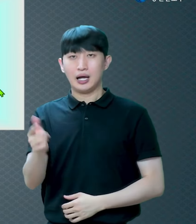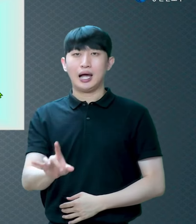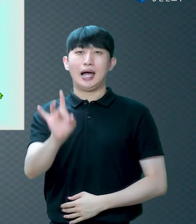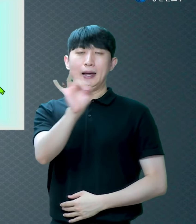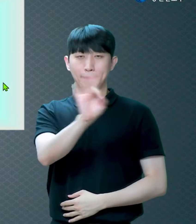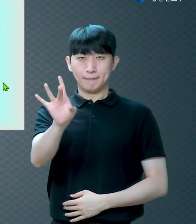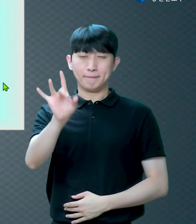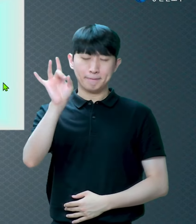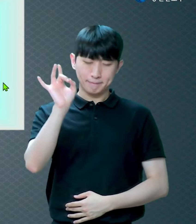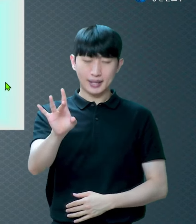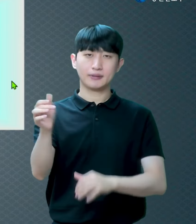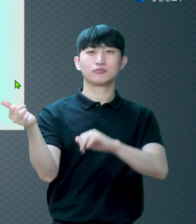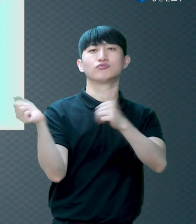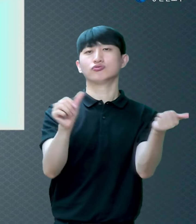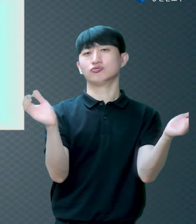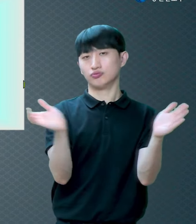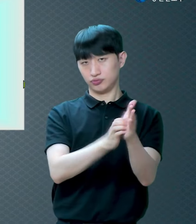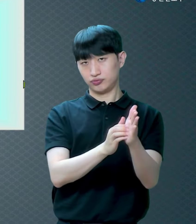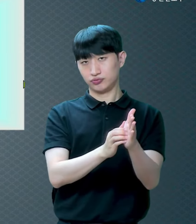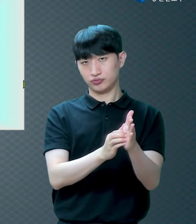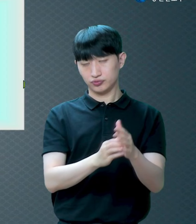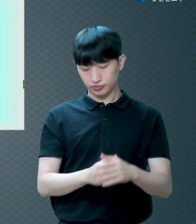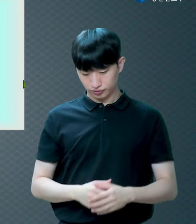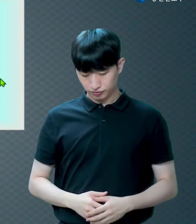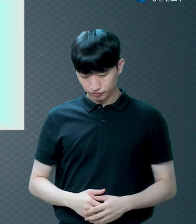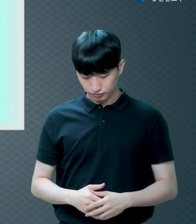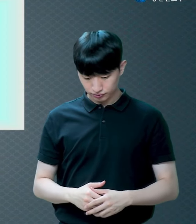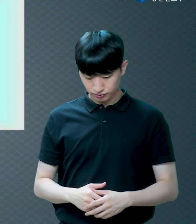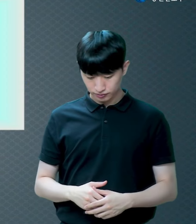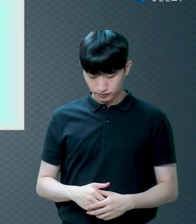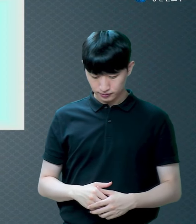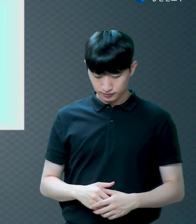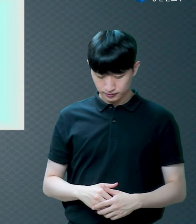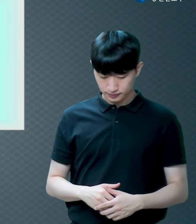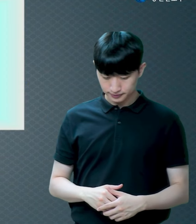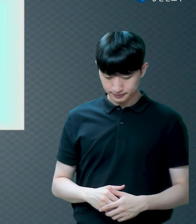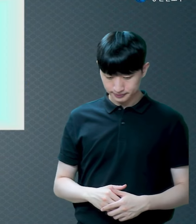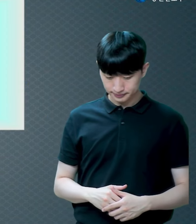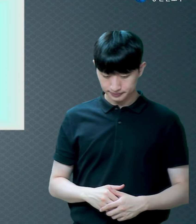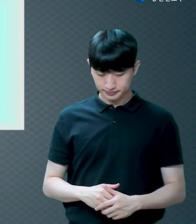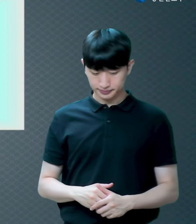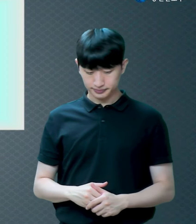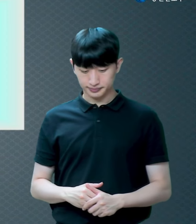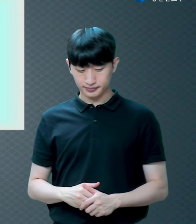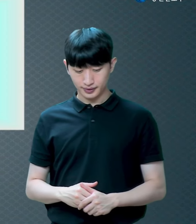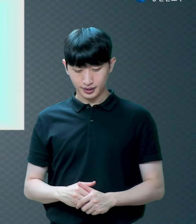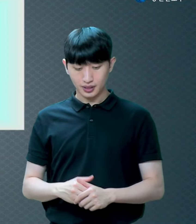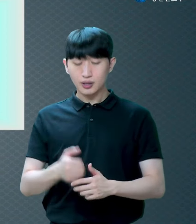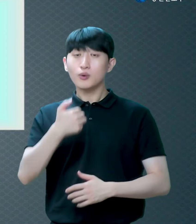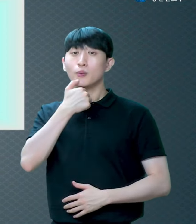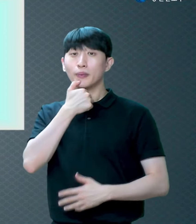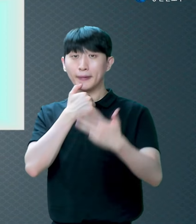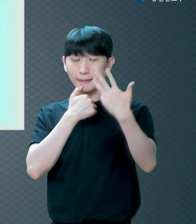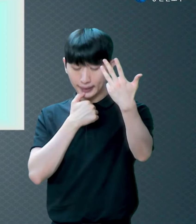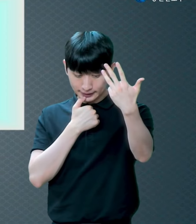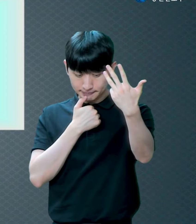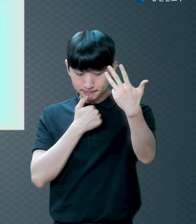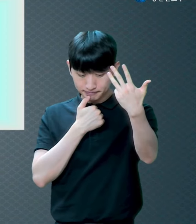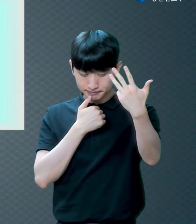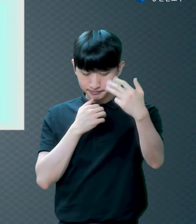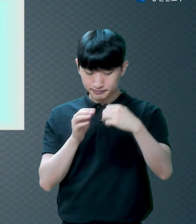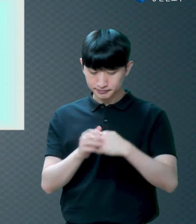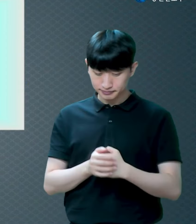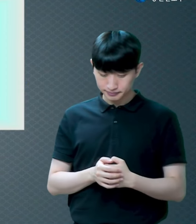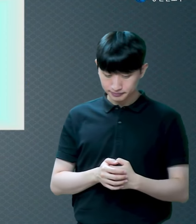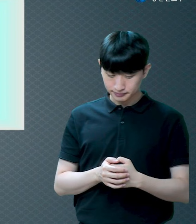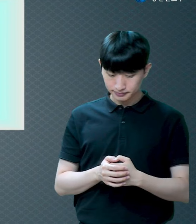로마서 8장에 보면 그런 죽음이니 일에 대하여 우리가 무슨